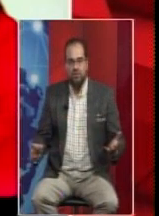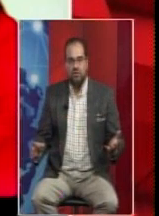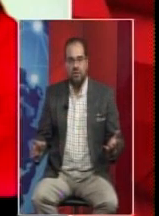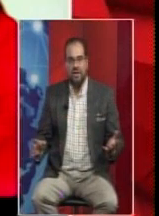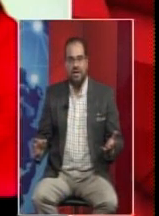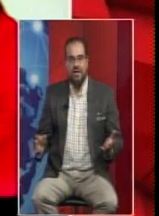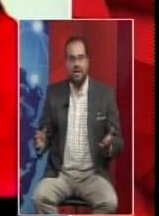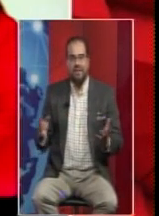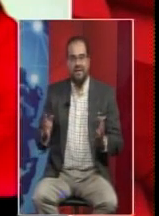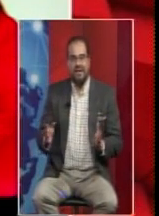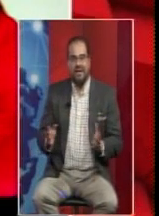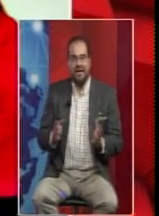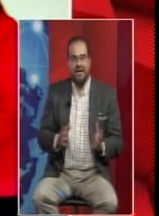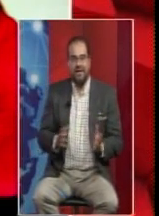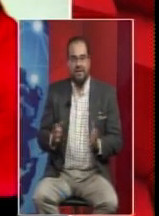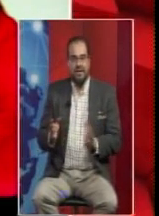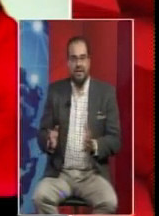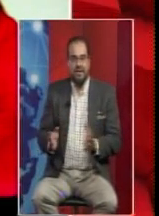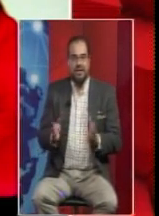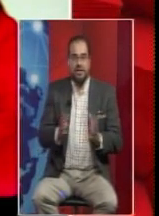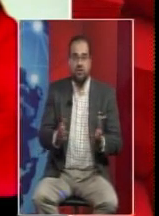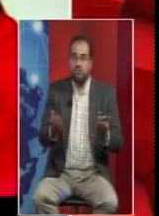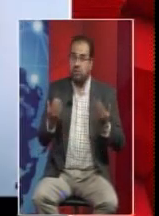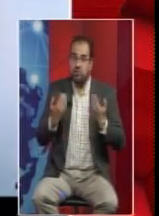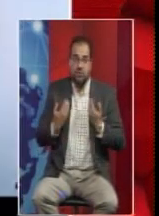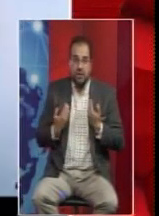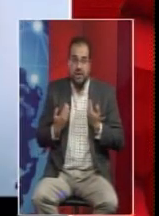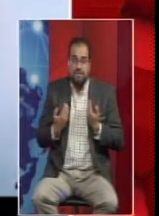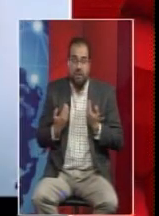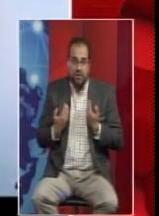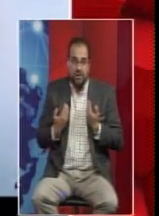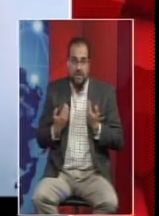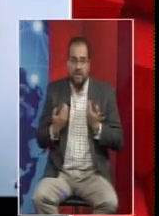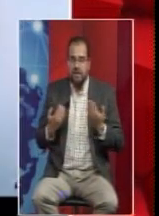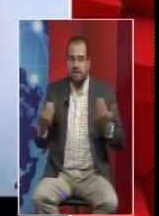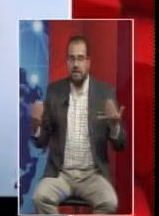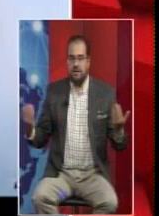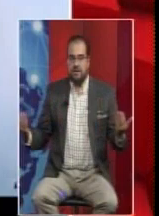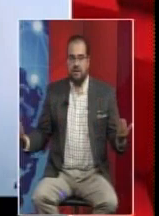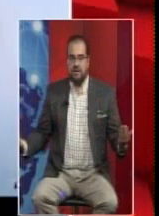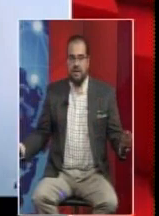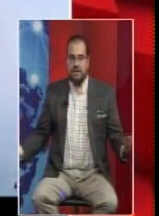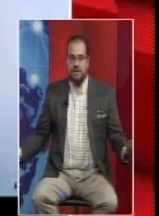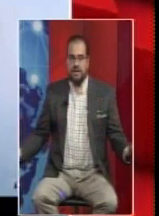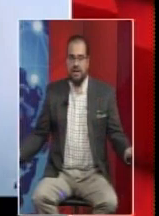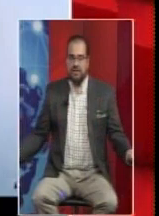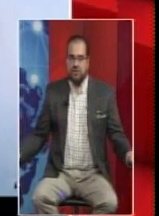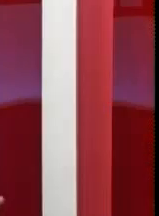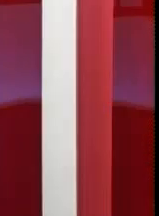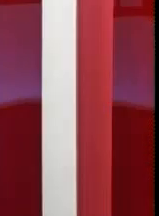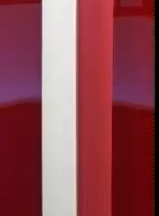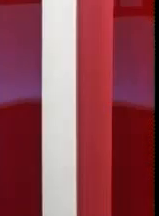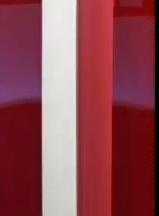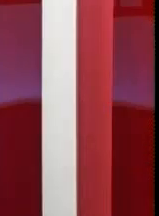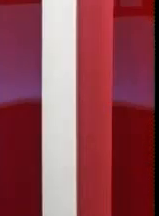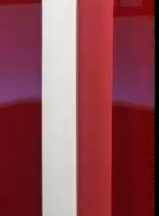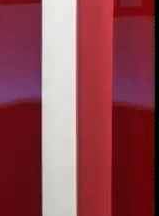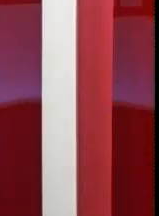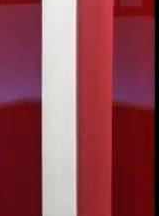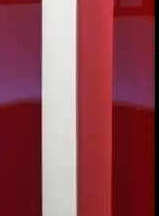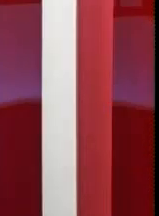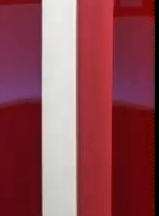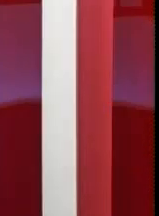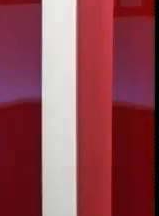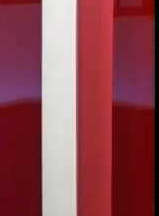todo lo que en materia legal y en materia de derecho nos corresponde, las elecciones, el voto,